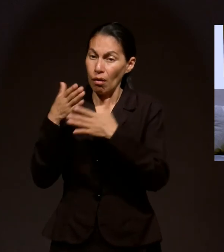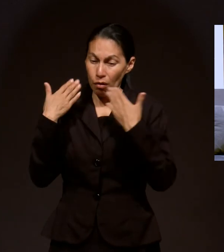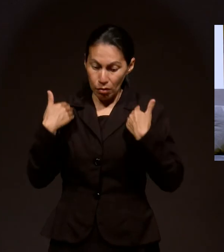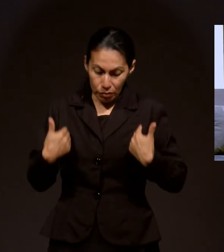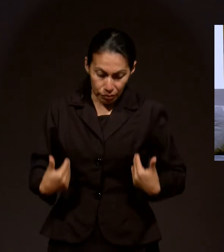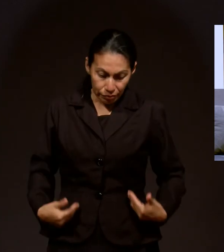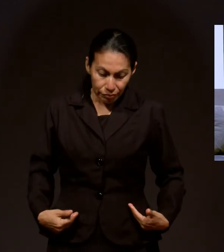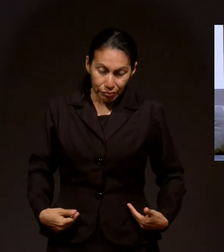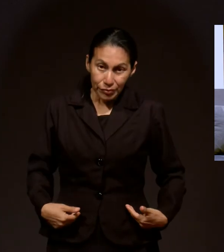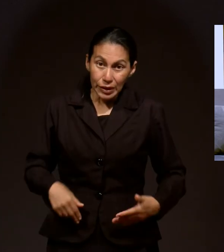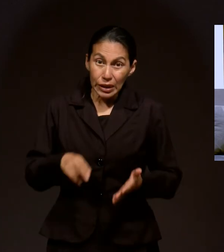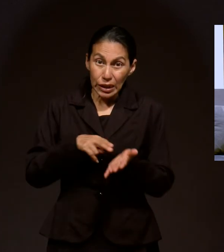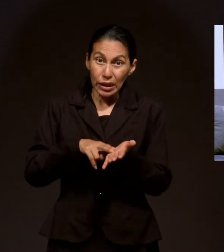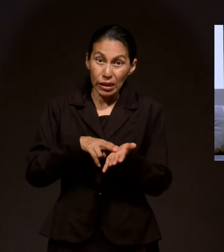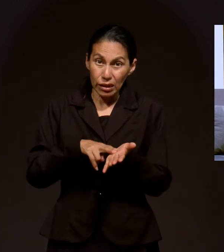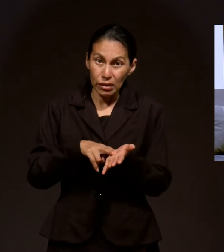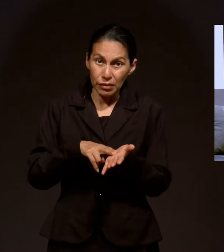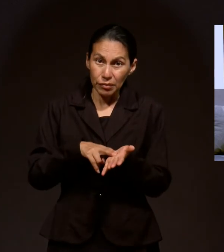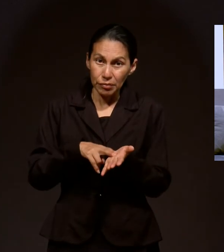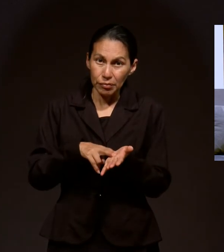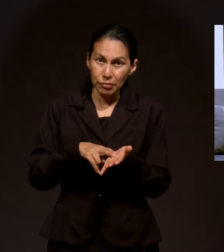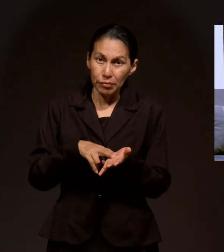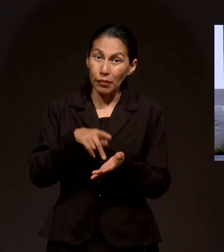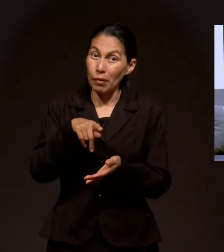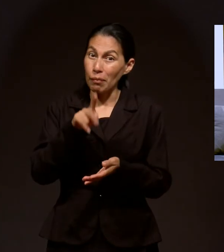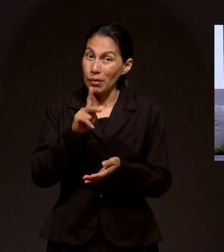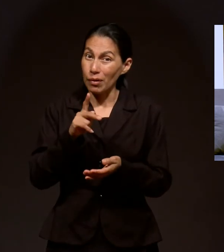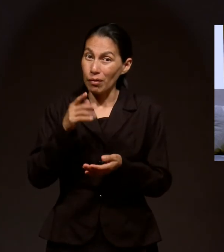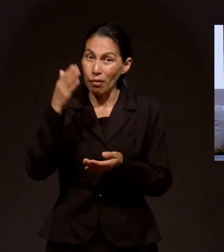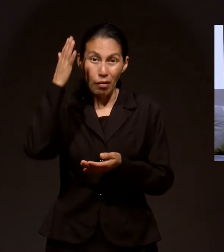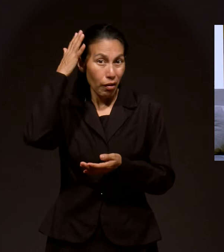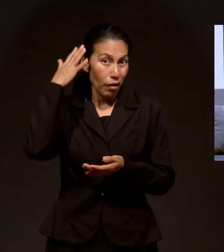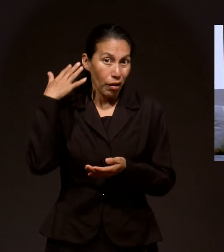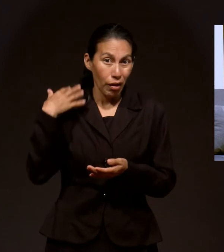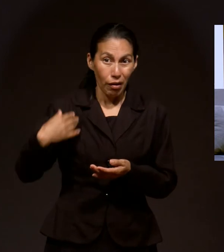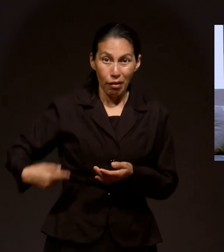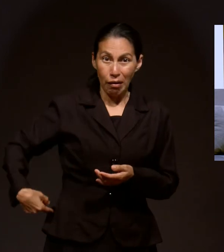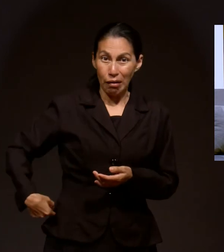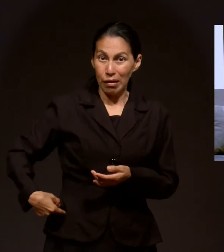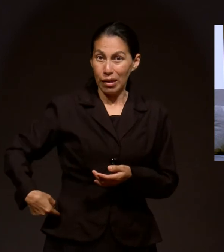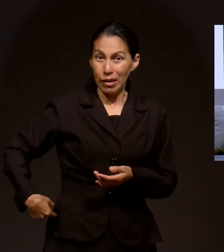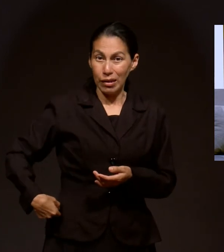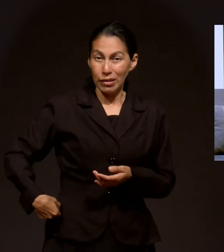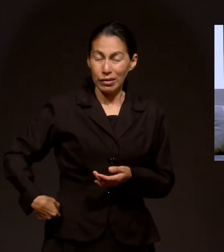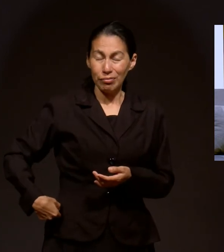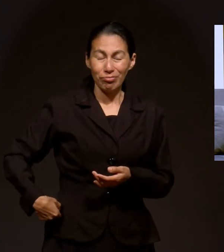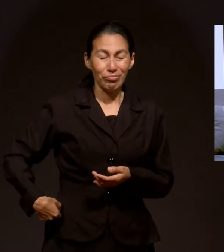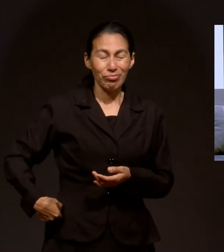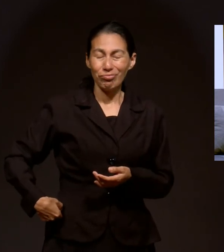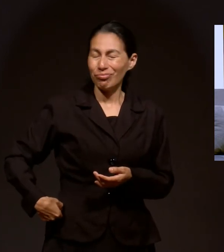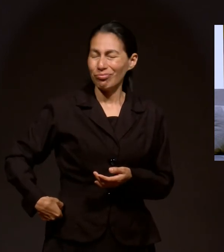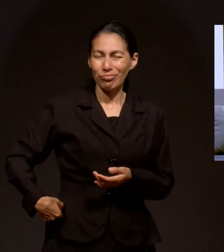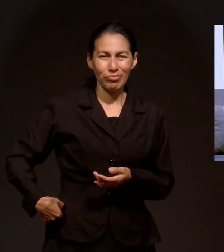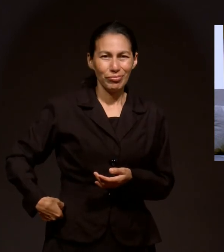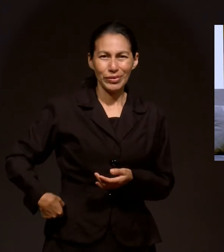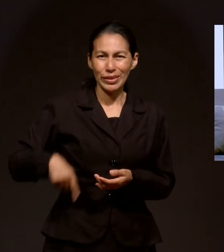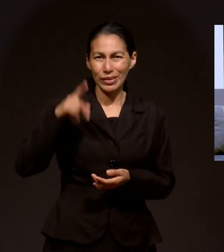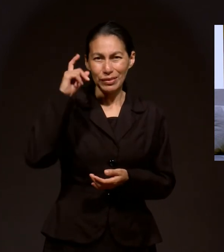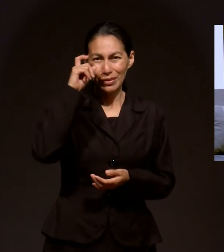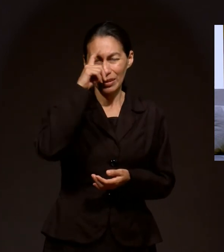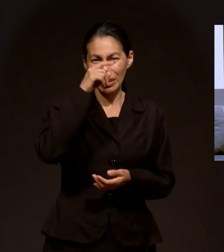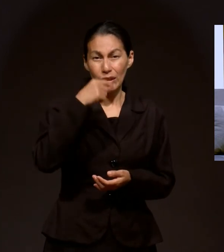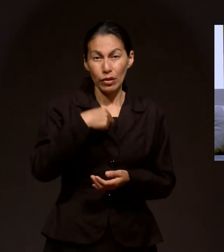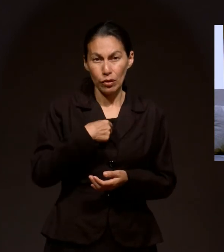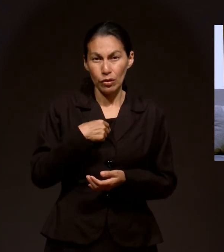me la pude quitar, pero había algo que no me podía quitar tan fácil y era cortarme el cabello. Y ahí fue donde empezamos a tener la peor experiencia de nuestra vida.